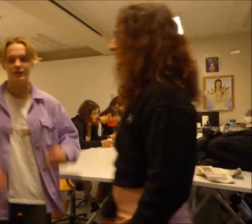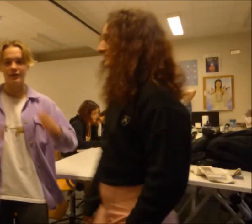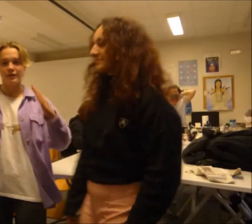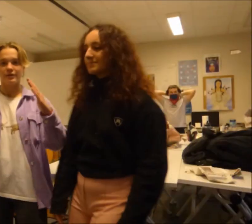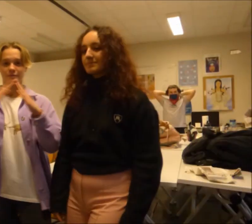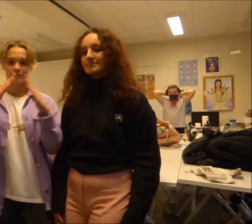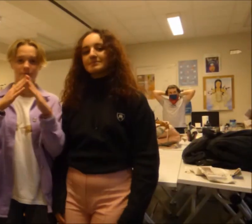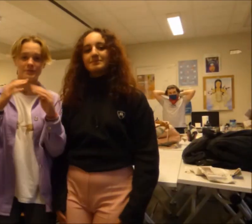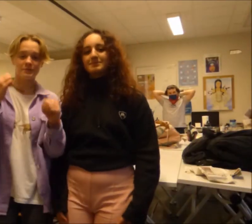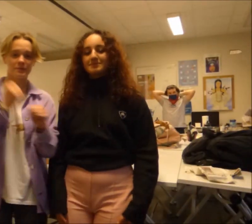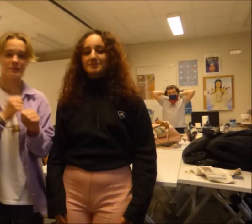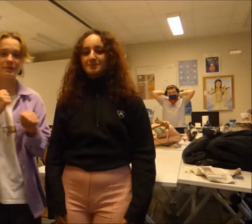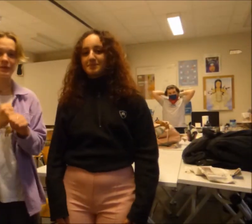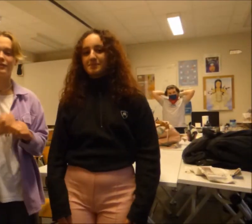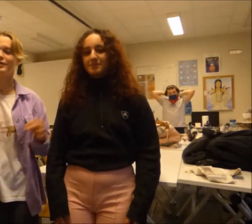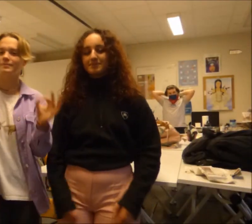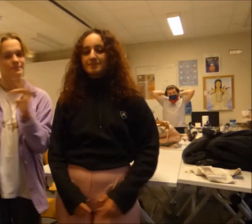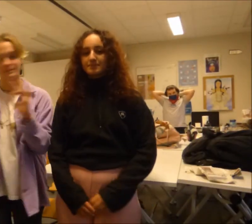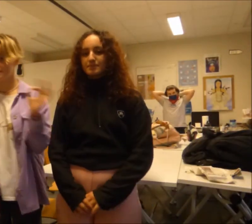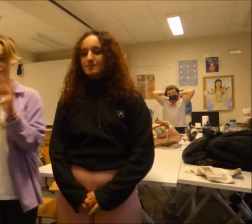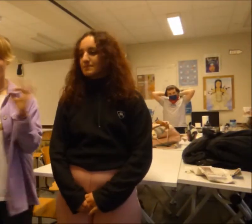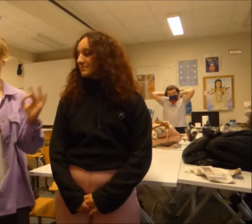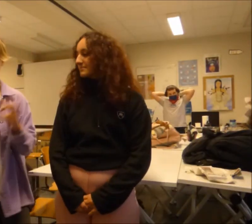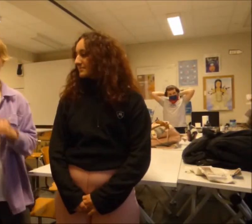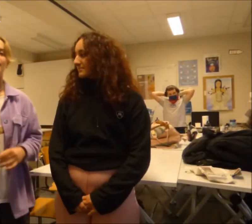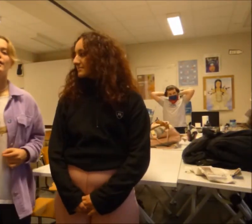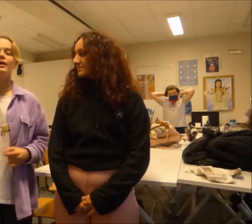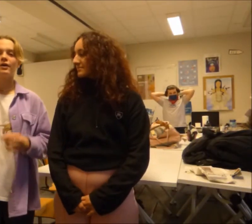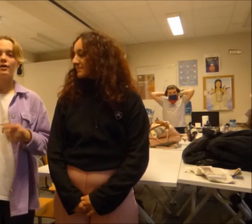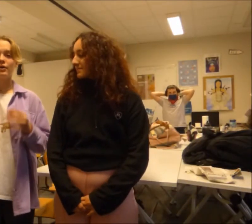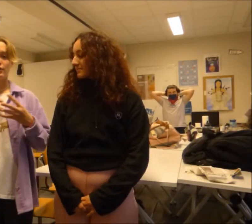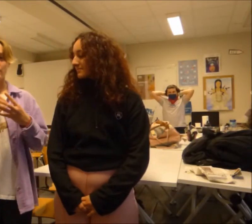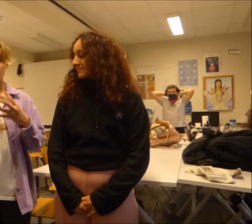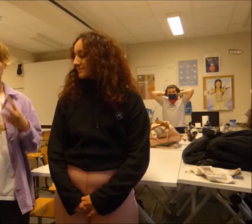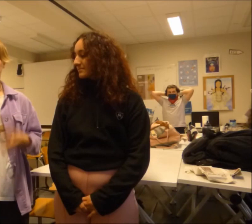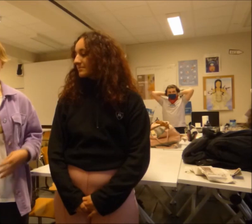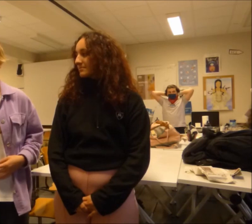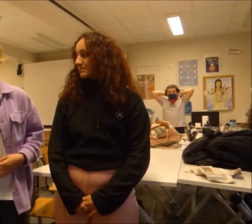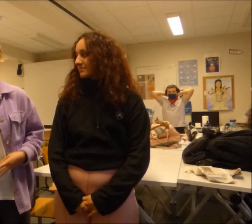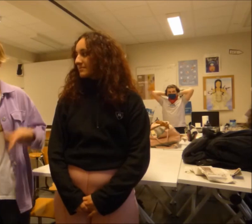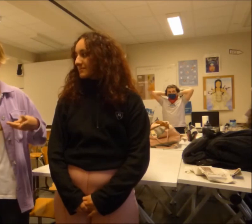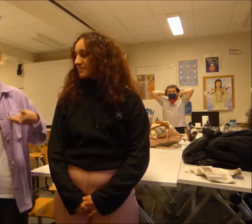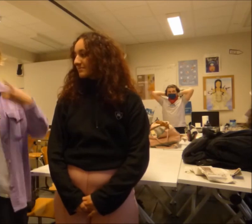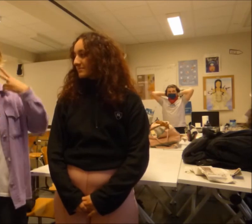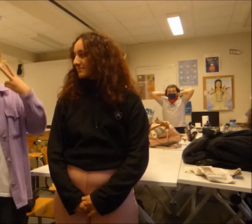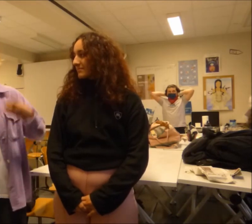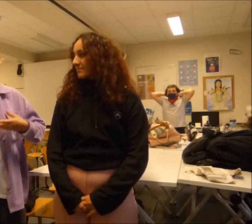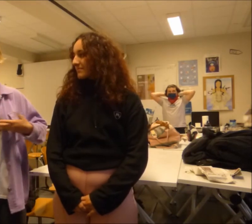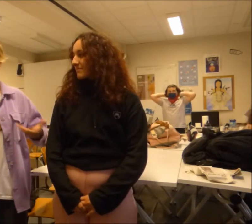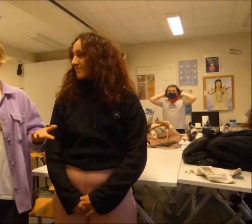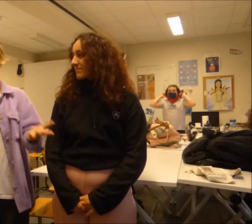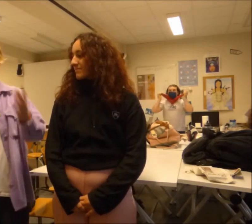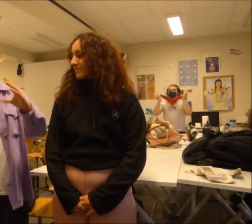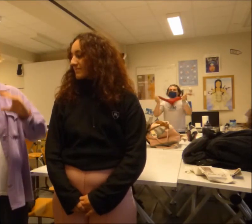Le travail est exclusivement en classe. Rien ne se fait à la maison. L'option Art Plastique apporte un moment détente.